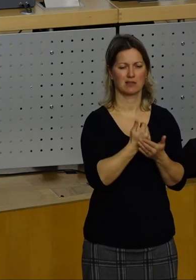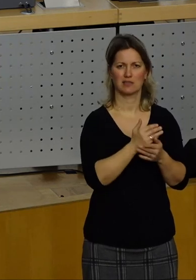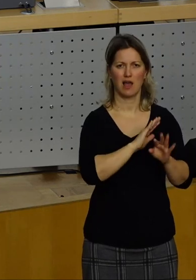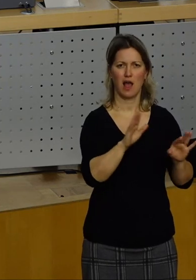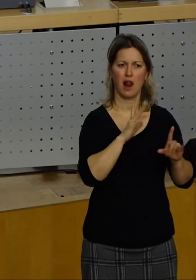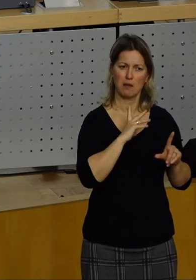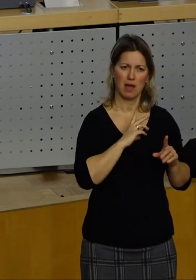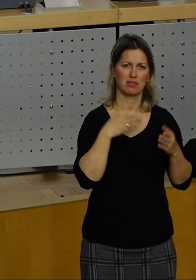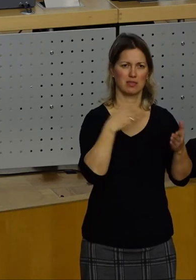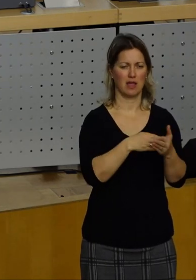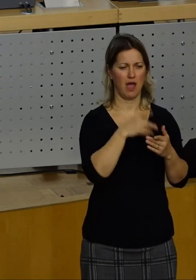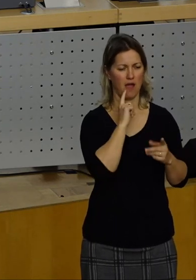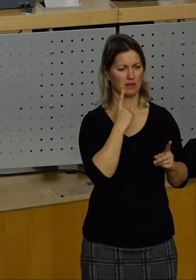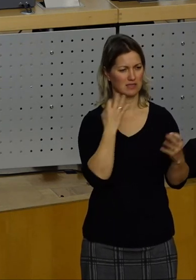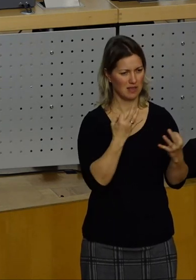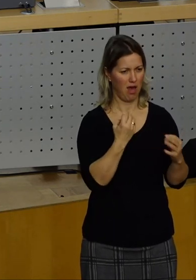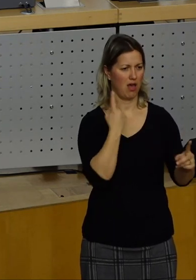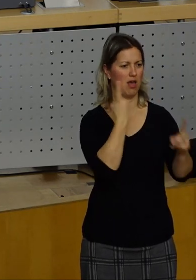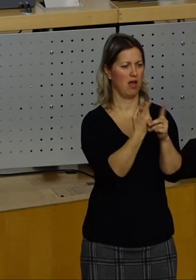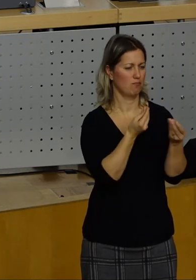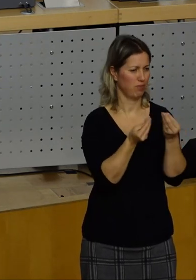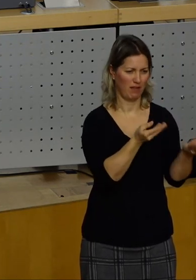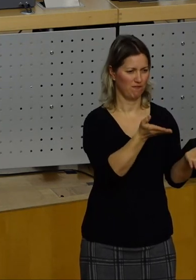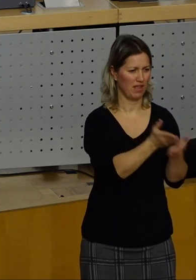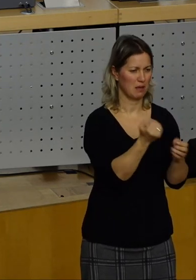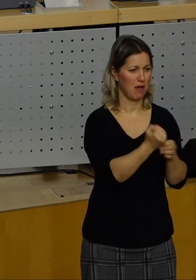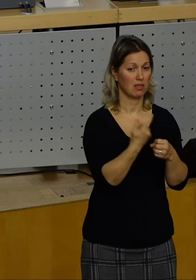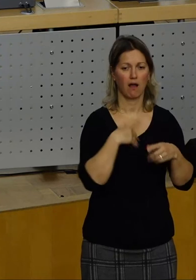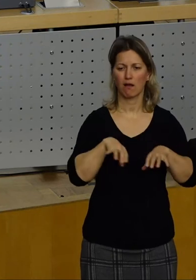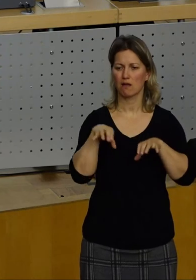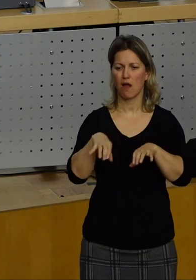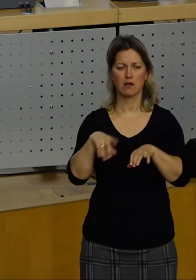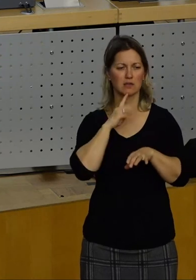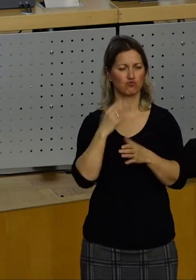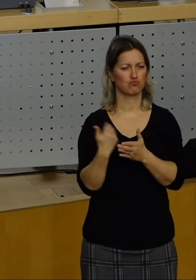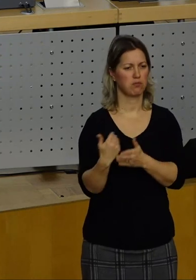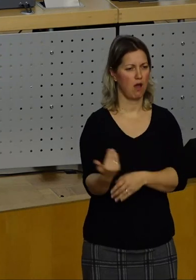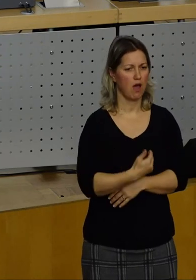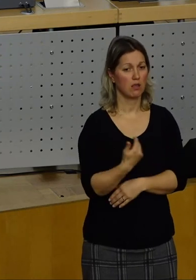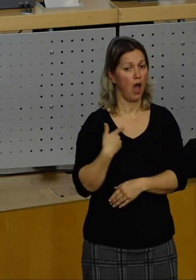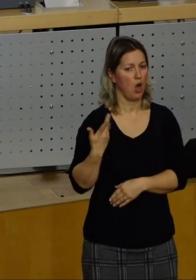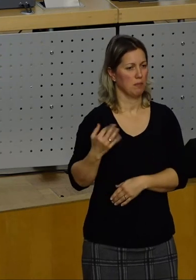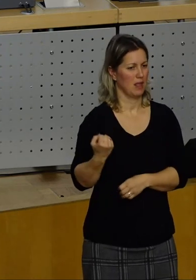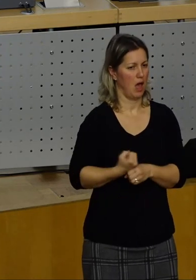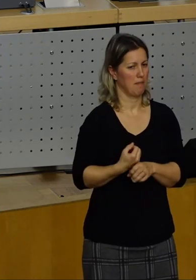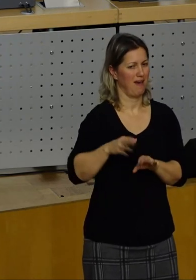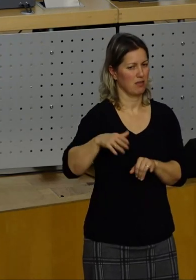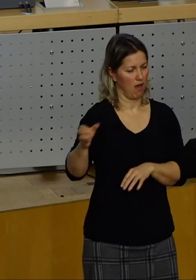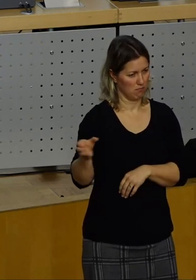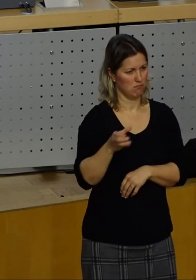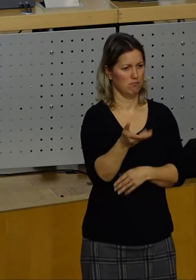Anliegen beschäftigen und daher sparen wir jetzt die Kasse ein, wird ein Mitarbeiter frei, ist eine gute Sache und wir können auch